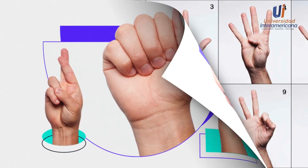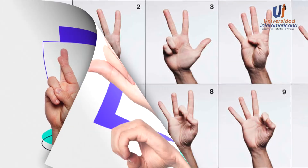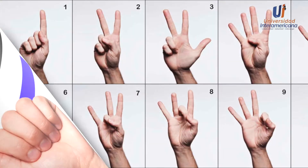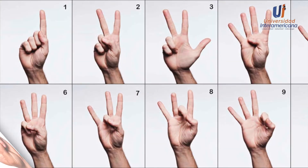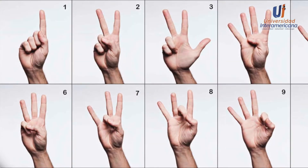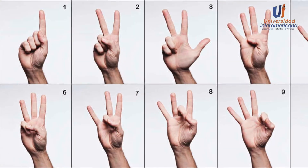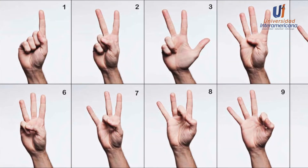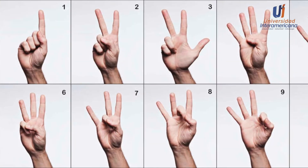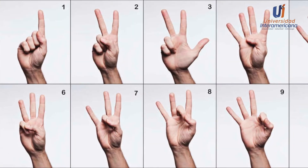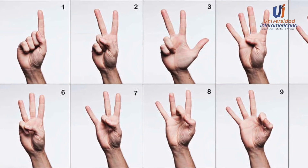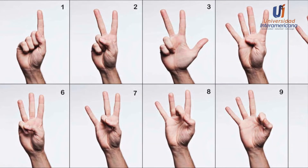auditiva.